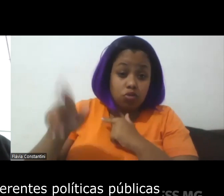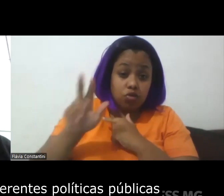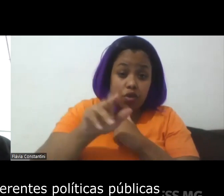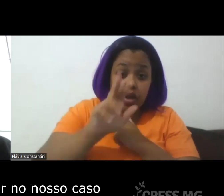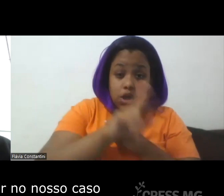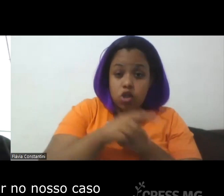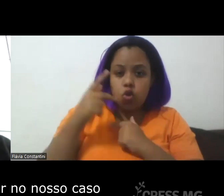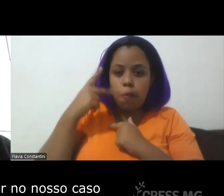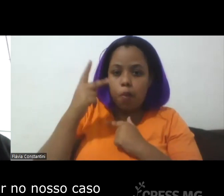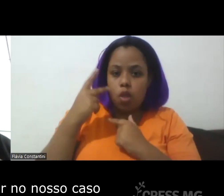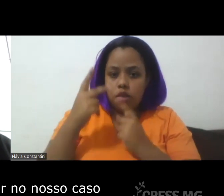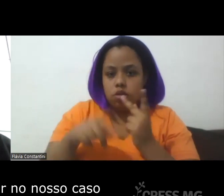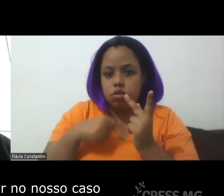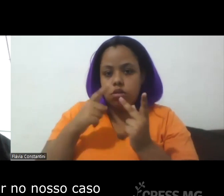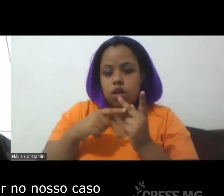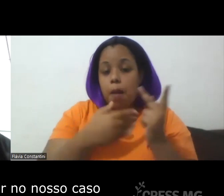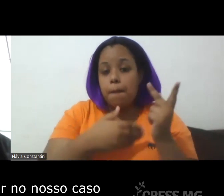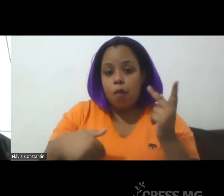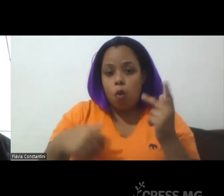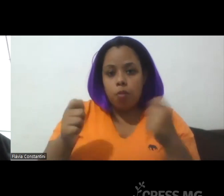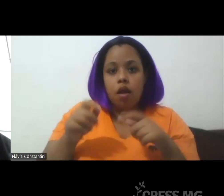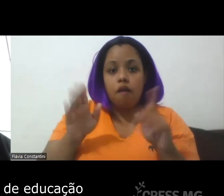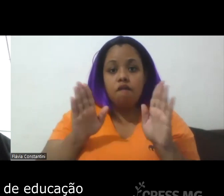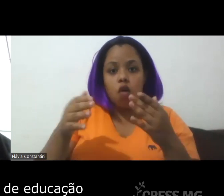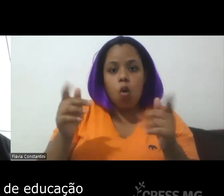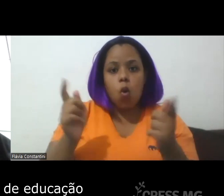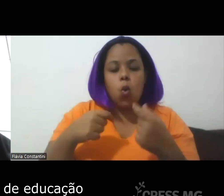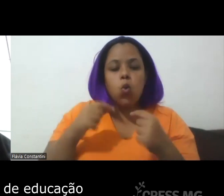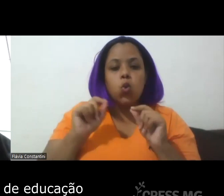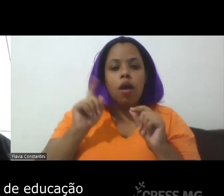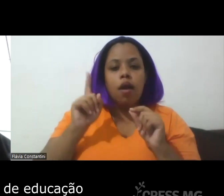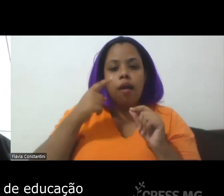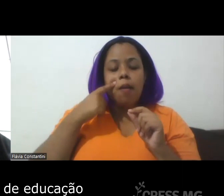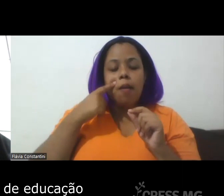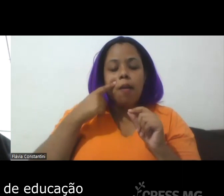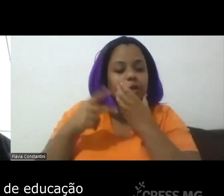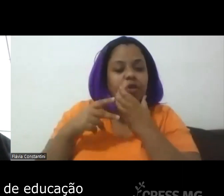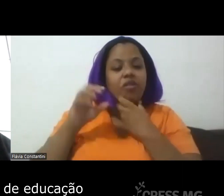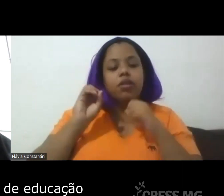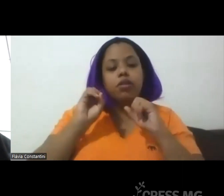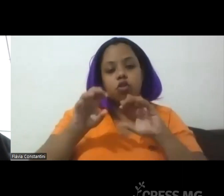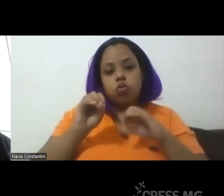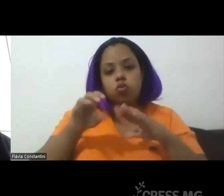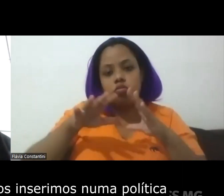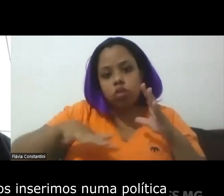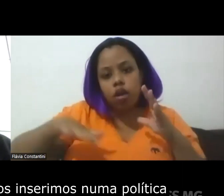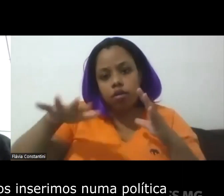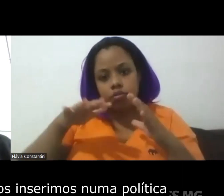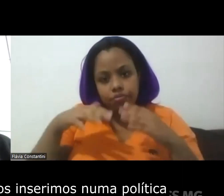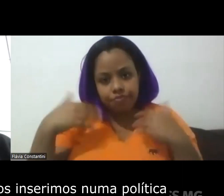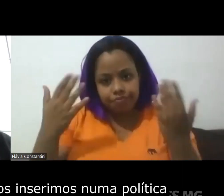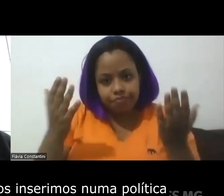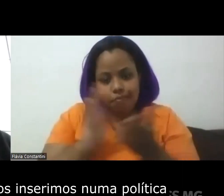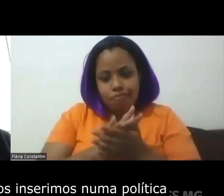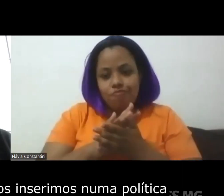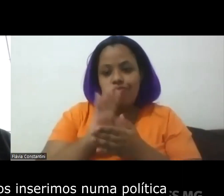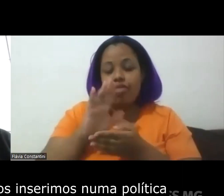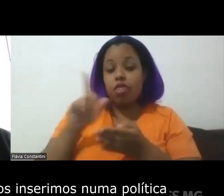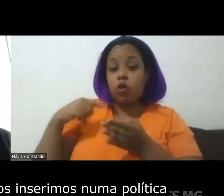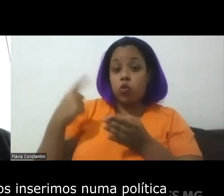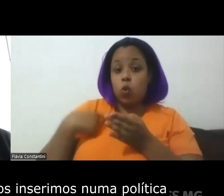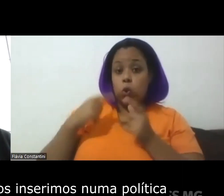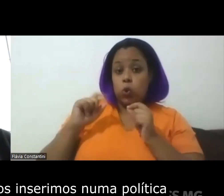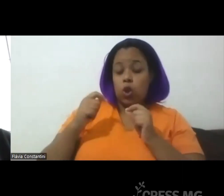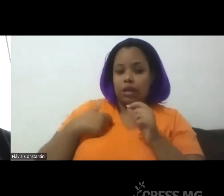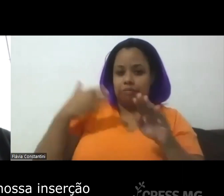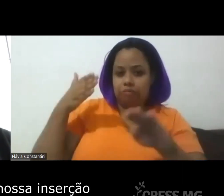públicas em particular no nosso caso da política de educação então como nós não nos inserimos